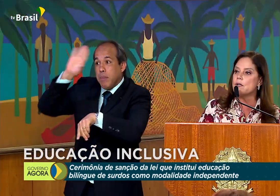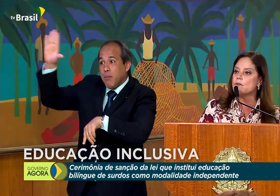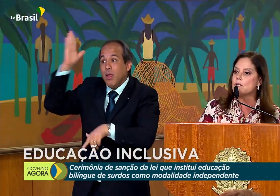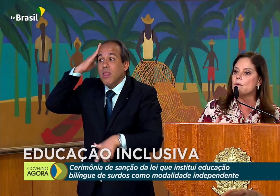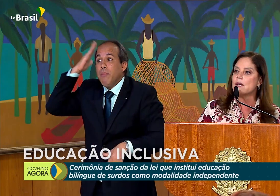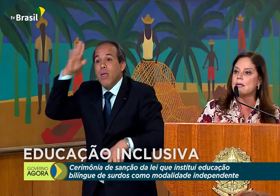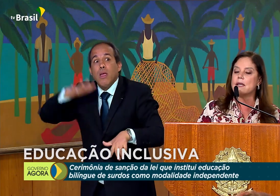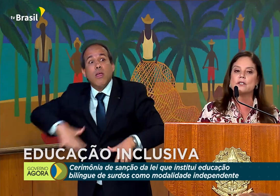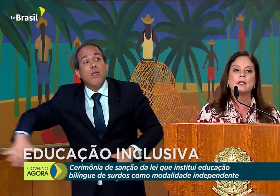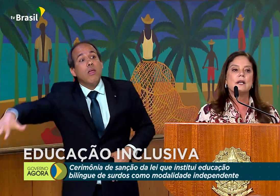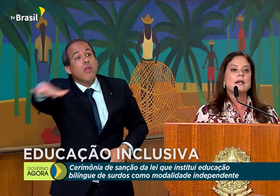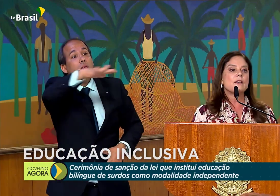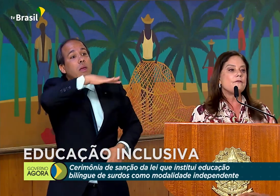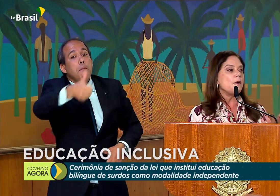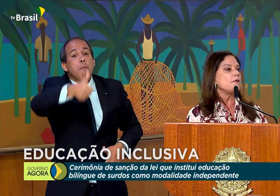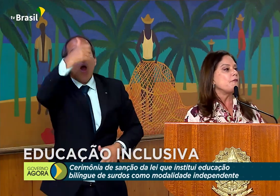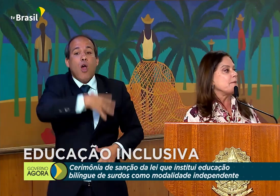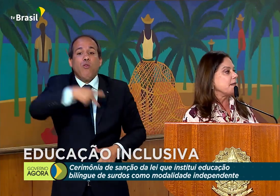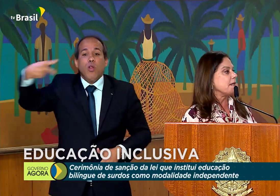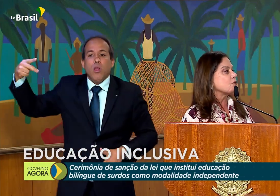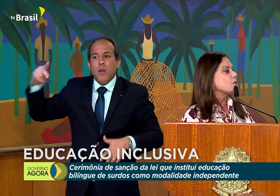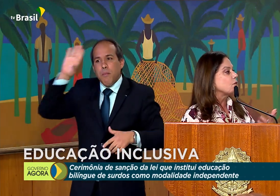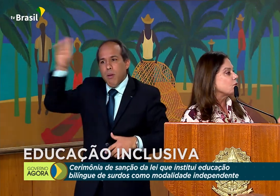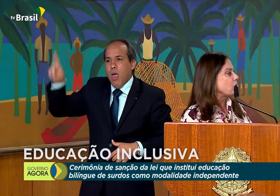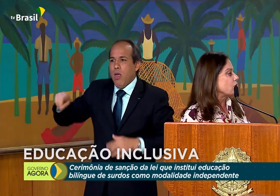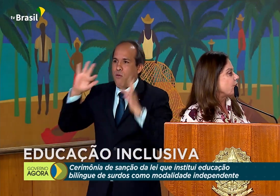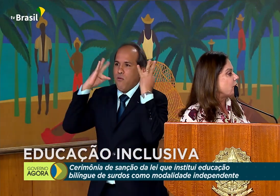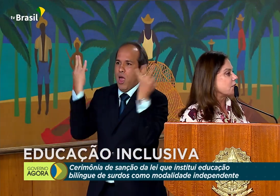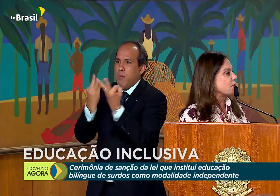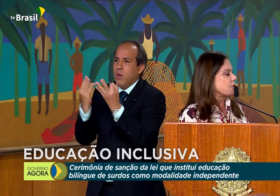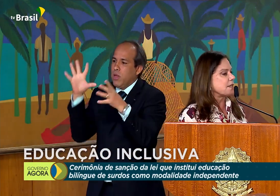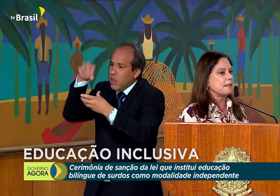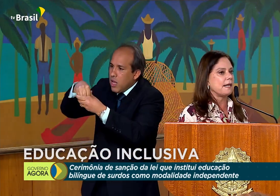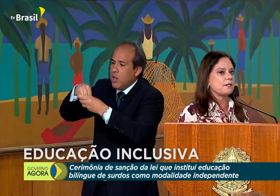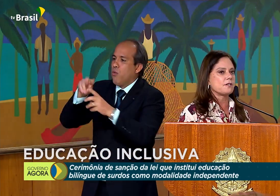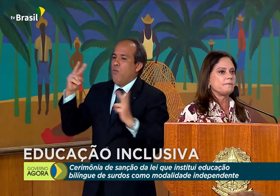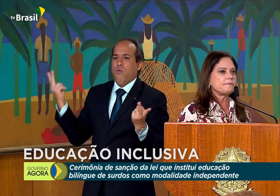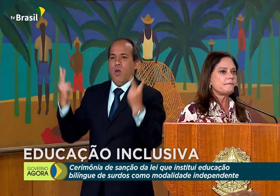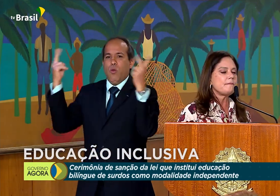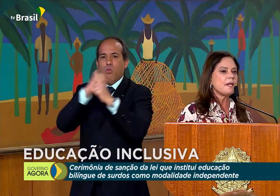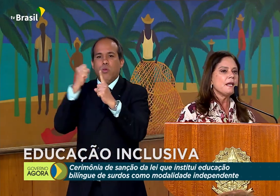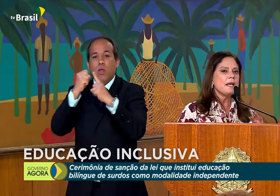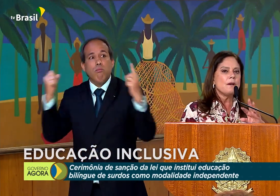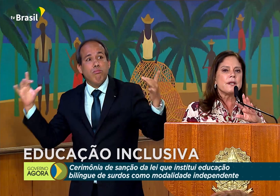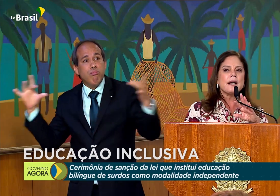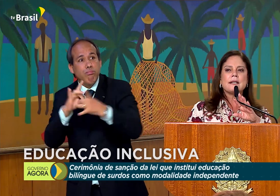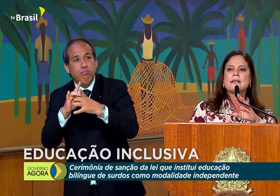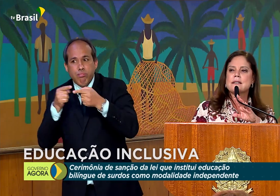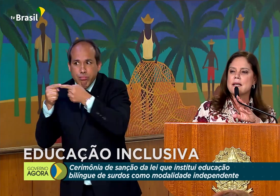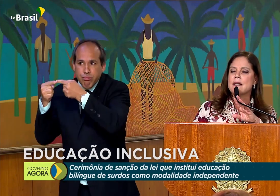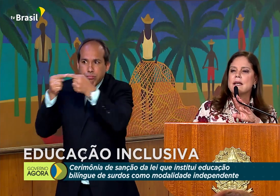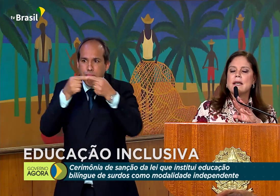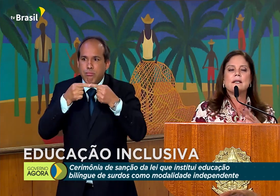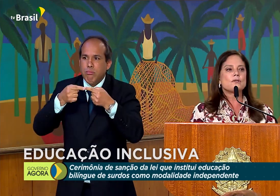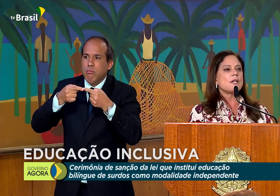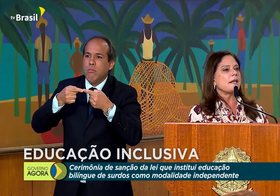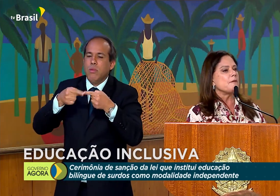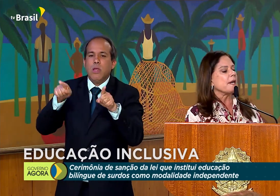filhos são aqueles que formam família, junto com todos os valores da sociedade. Eu queria agradecer, ele não está aqui em